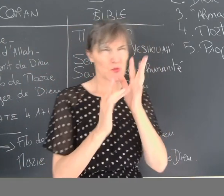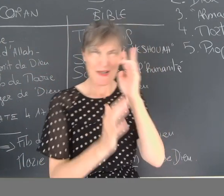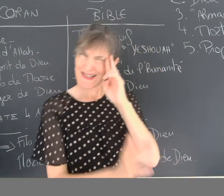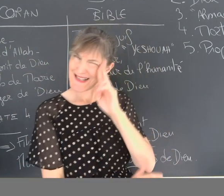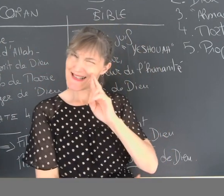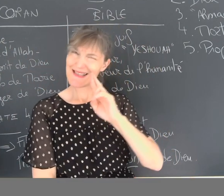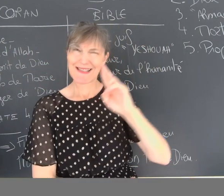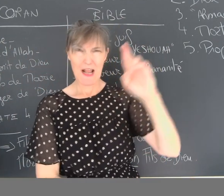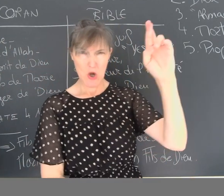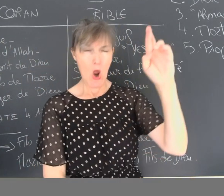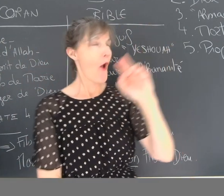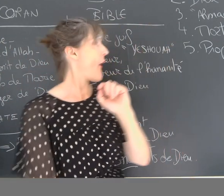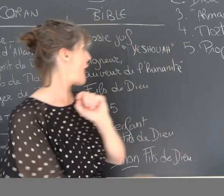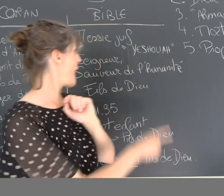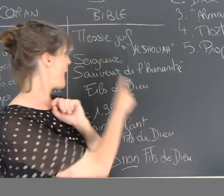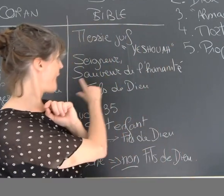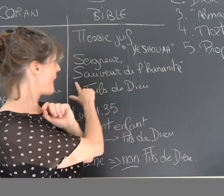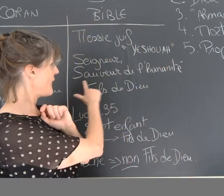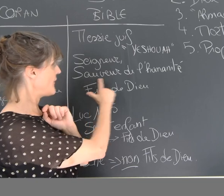il est dit que Jésus est le Seigneur.